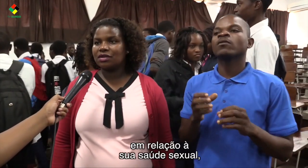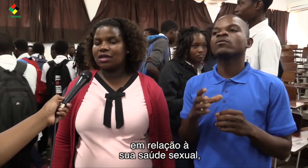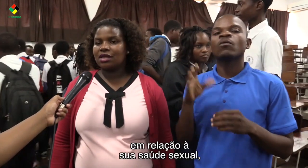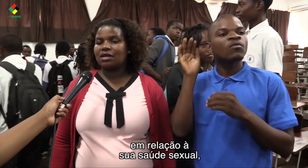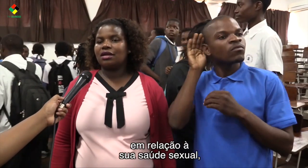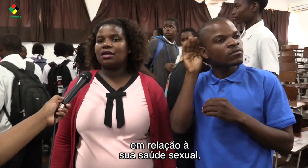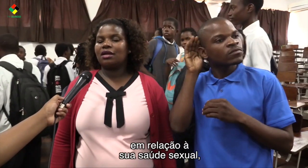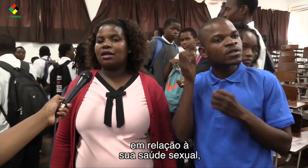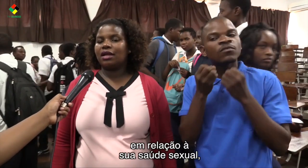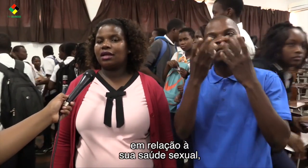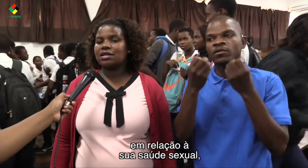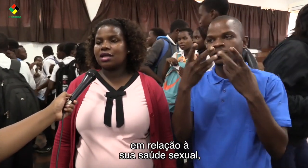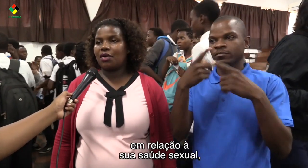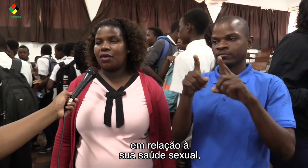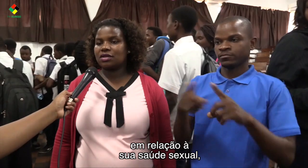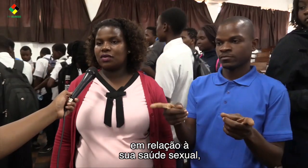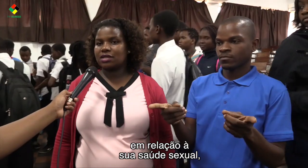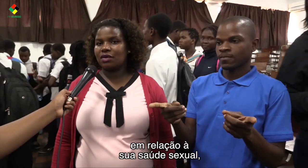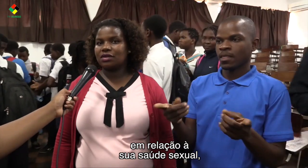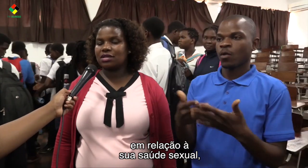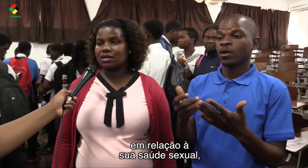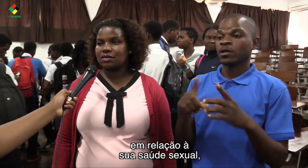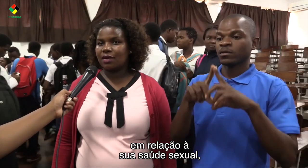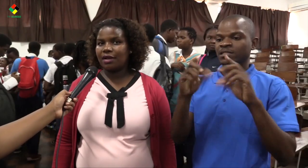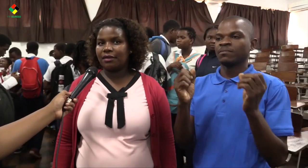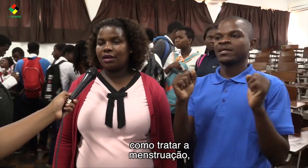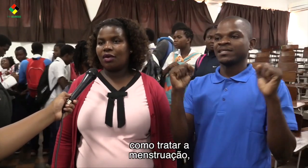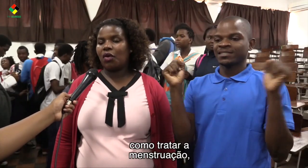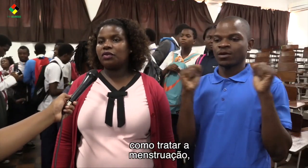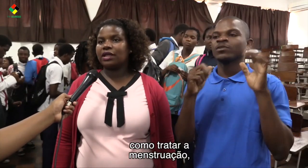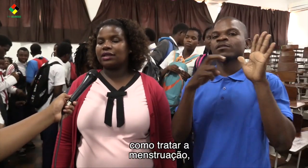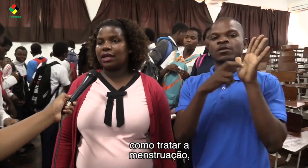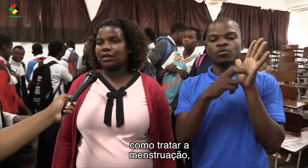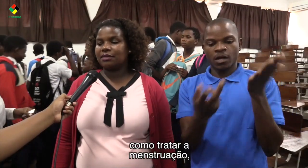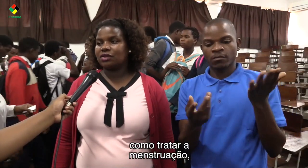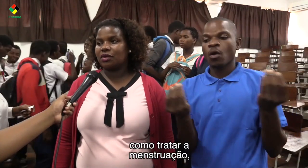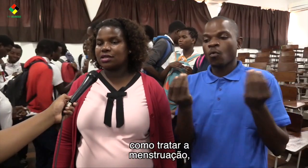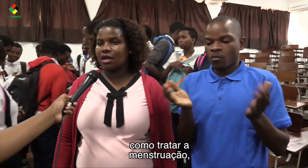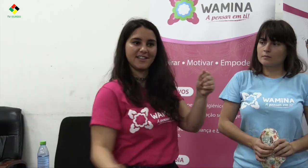em relação à sua saúde sexual como tratar da menstruação